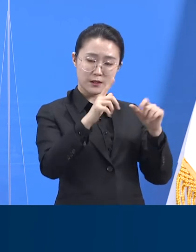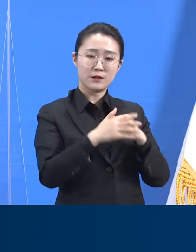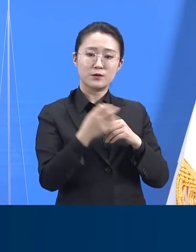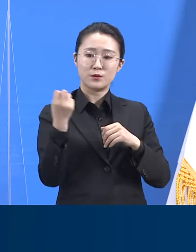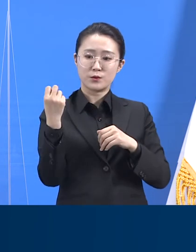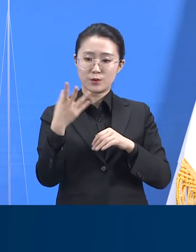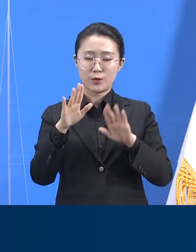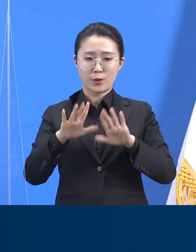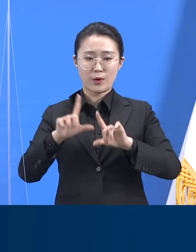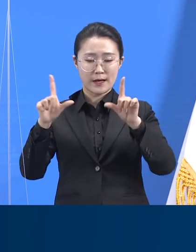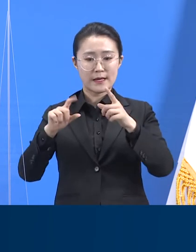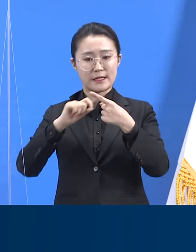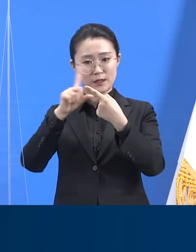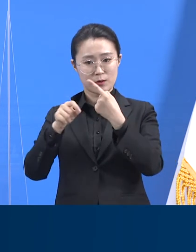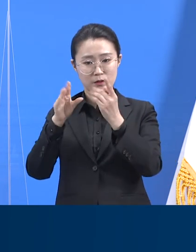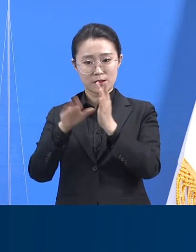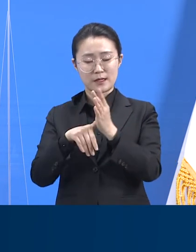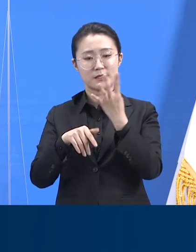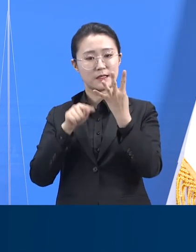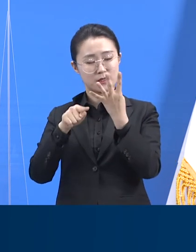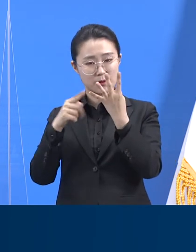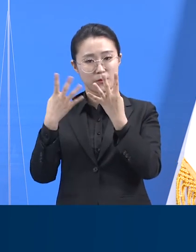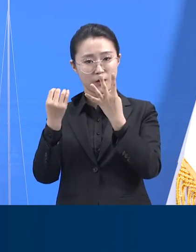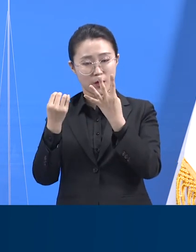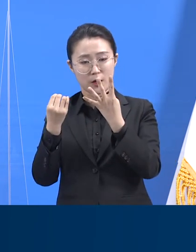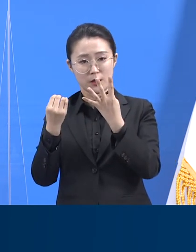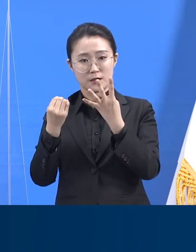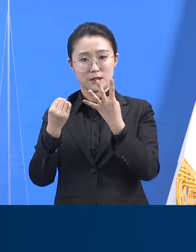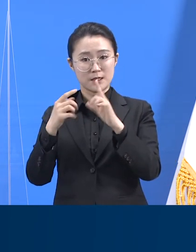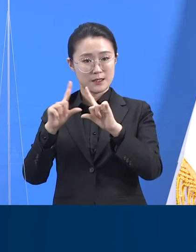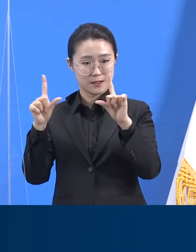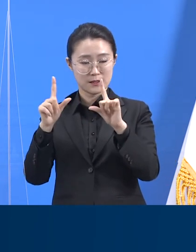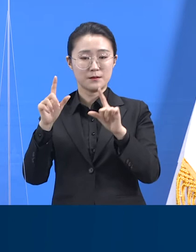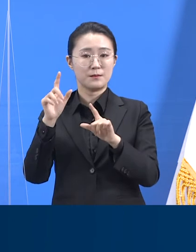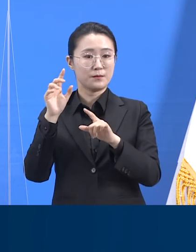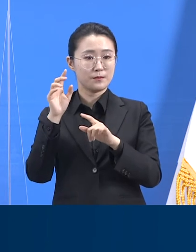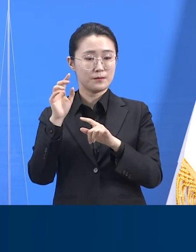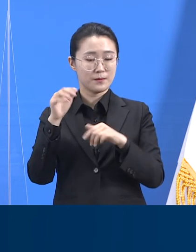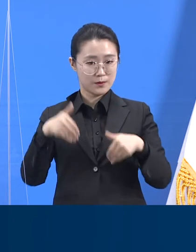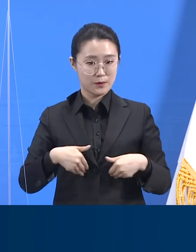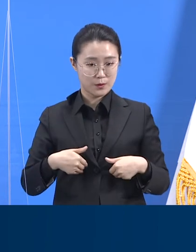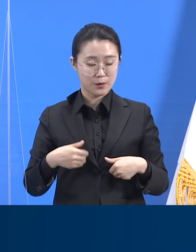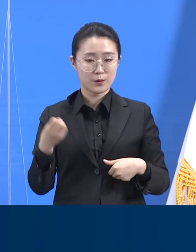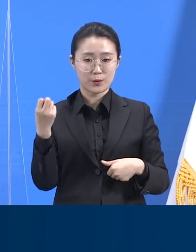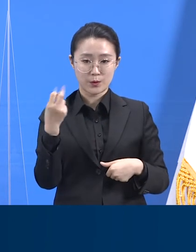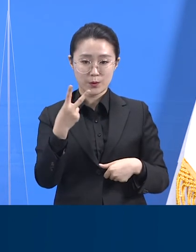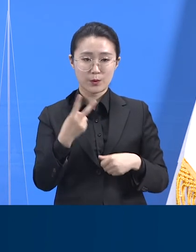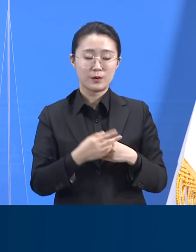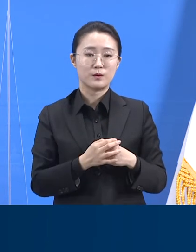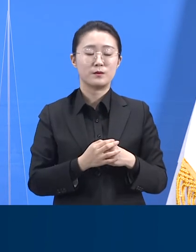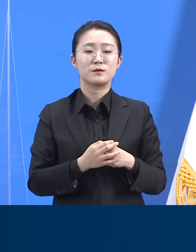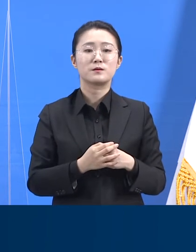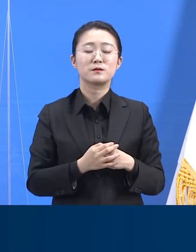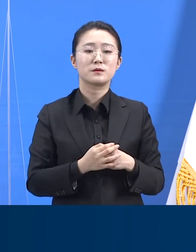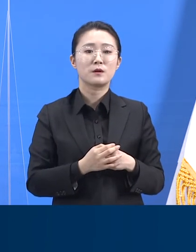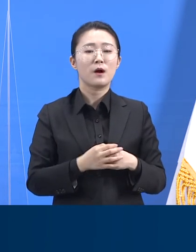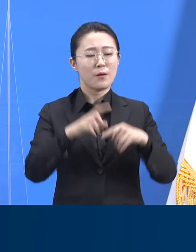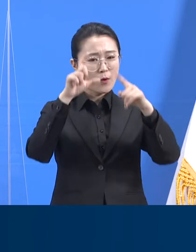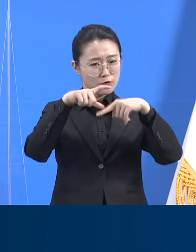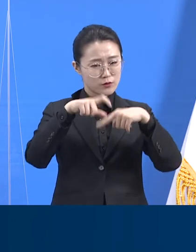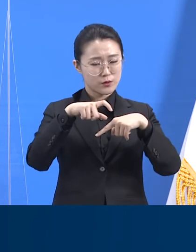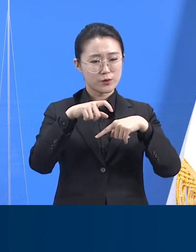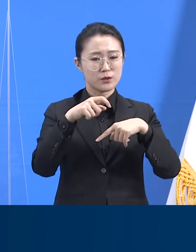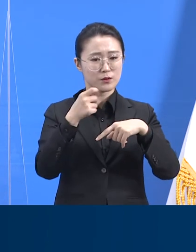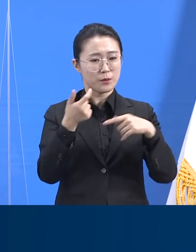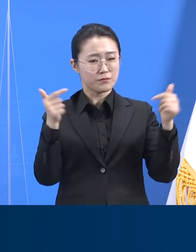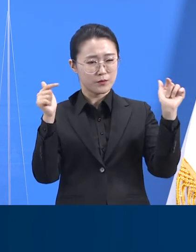2월에는 3.65일, 3월 3.51일, 4월 3.33일로 평균값이 점차